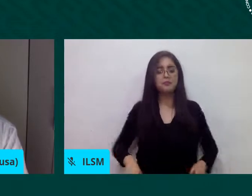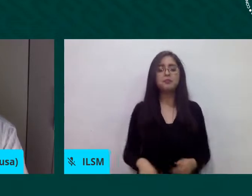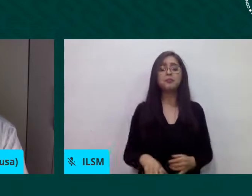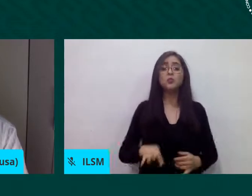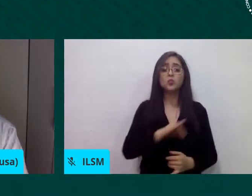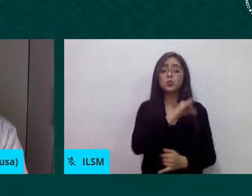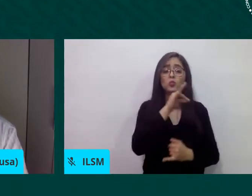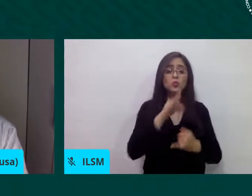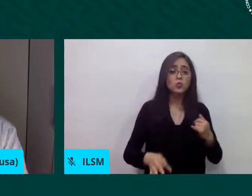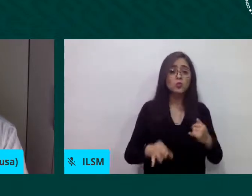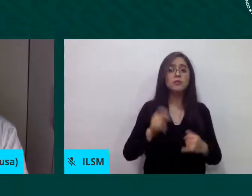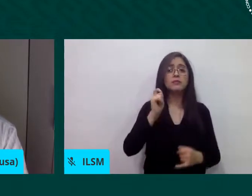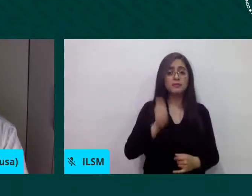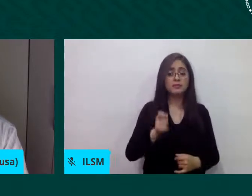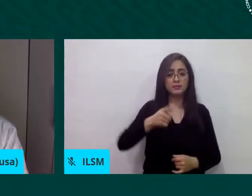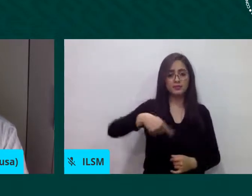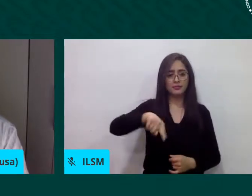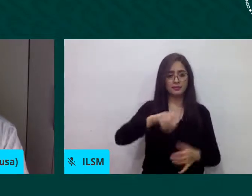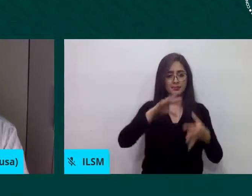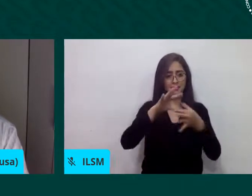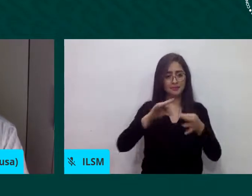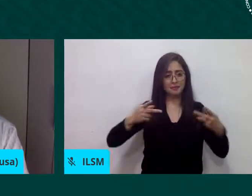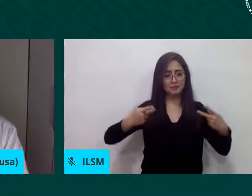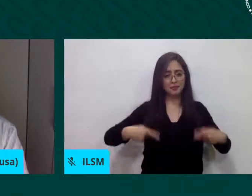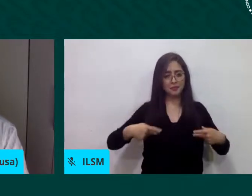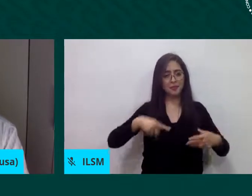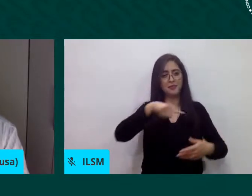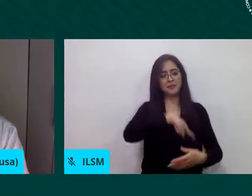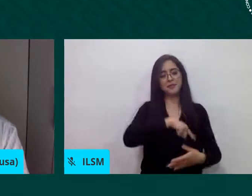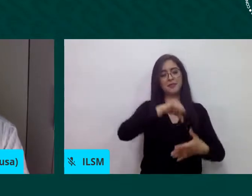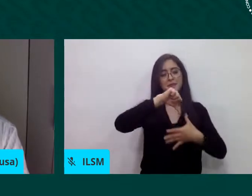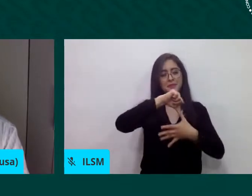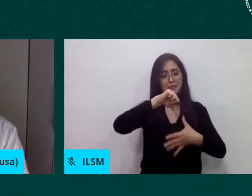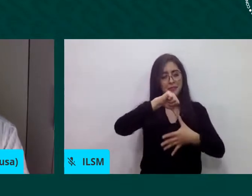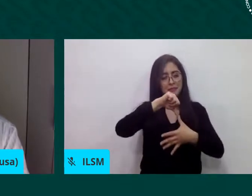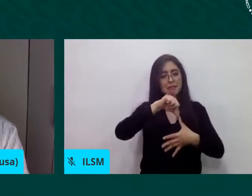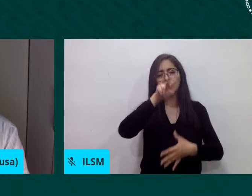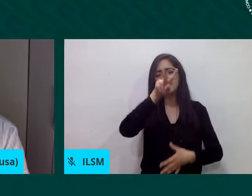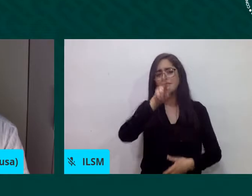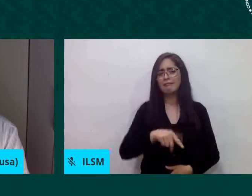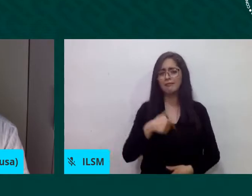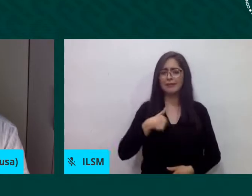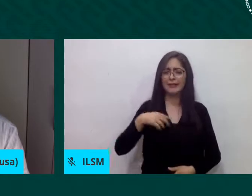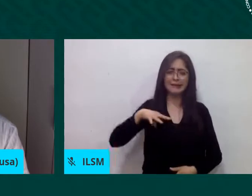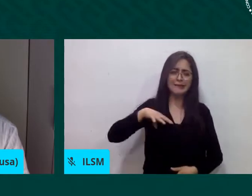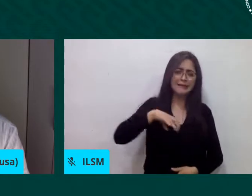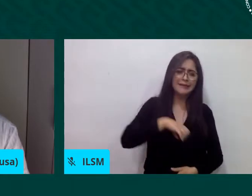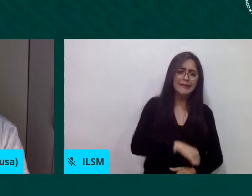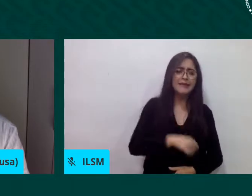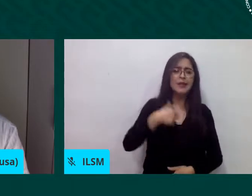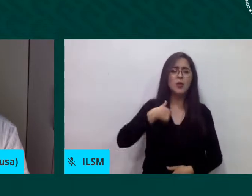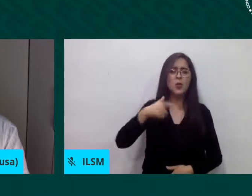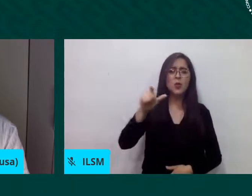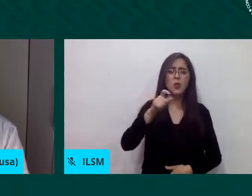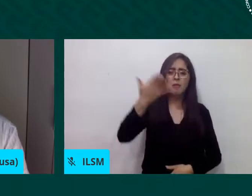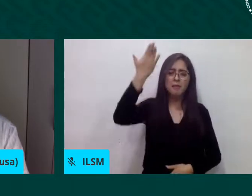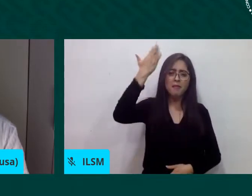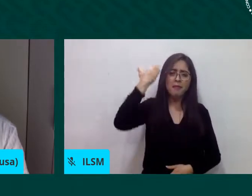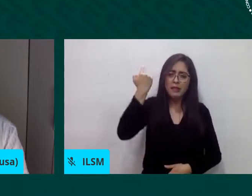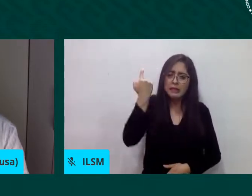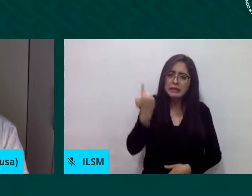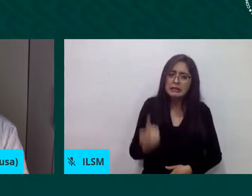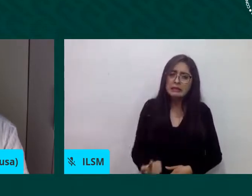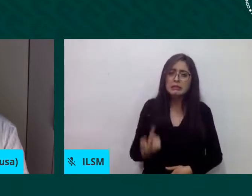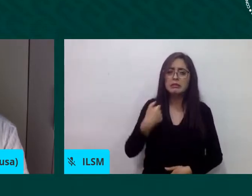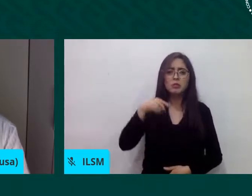que es una tierra que amo desde cuando yo era niño y pienso que